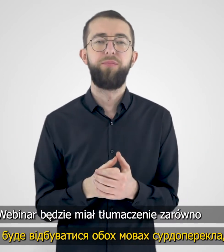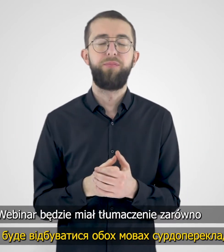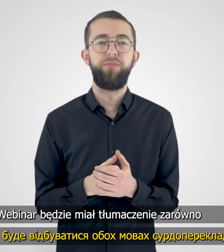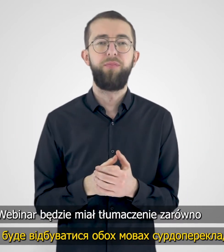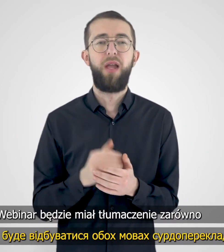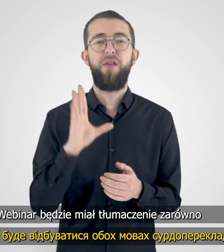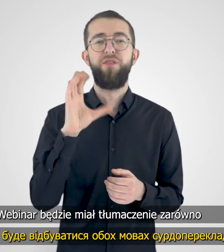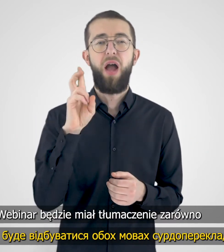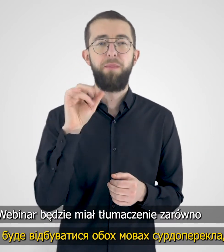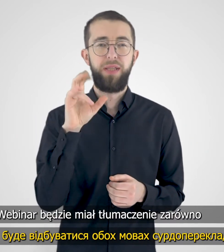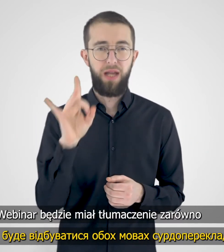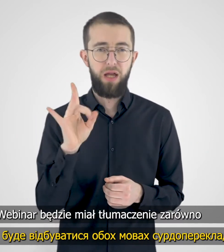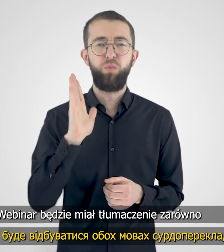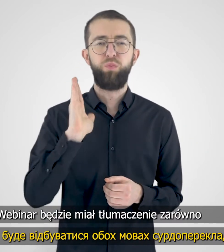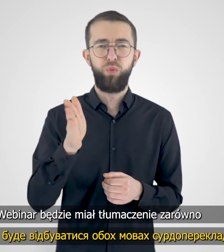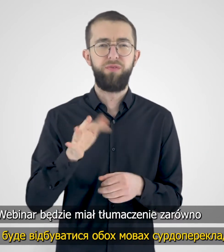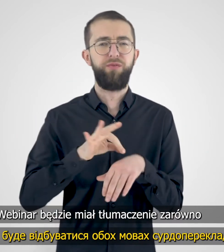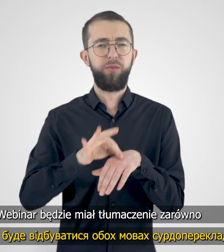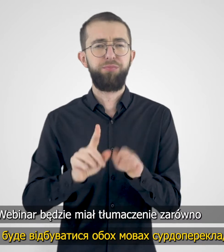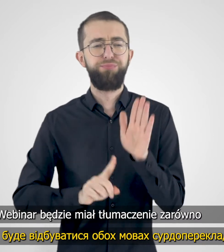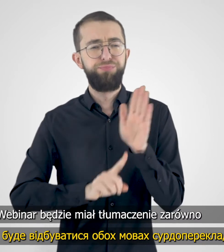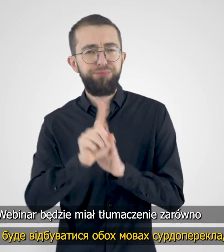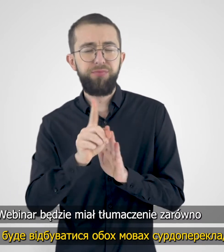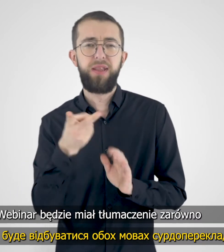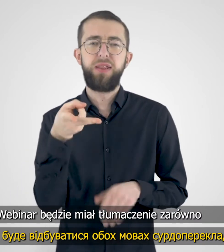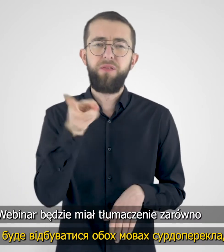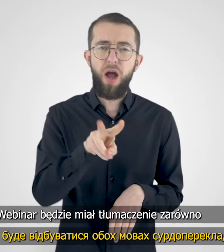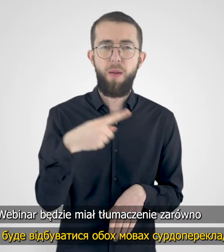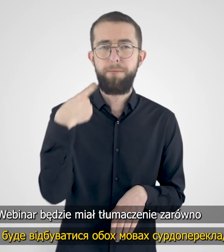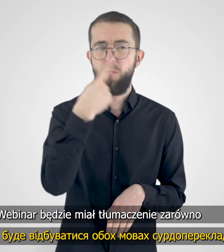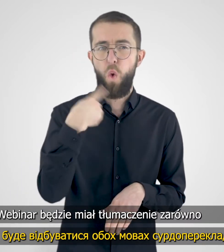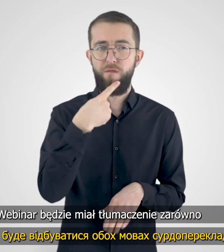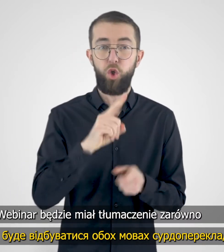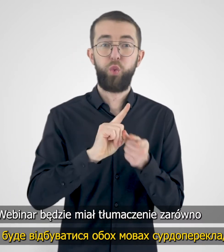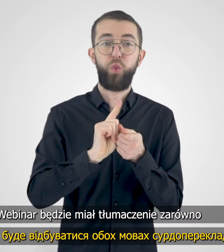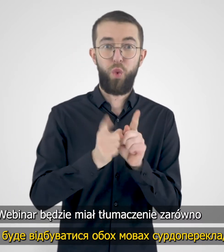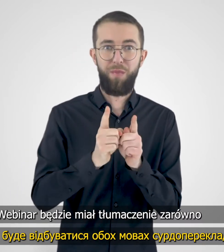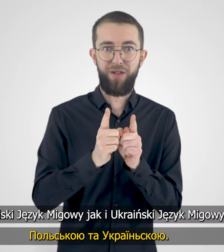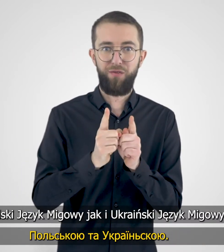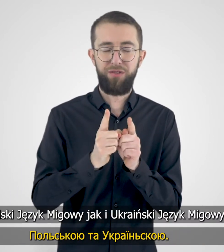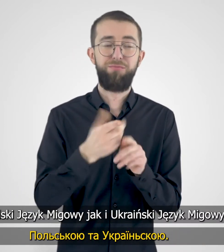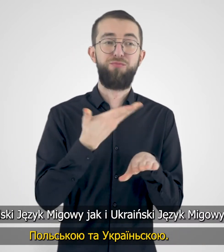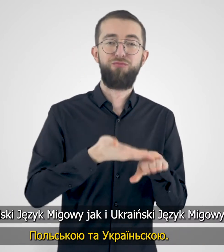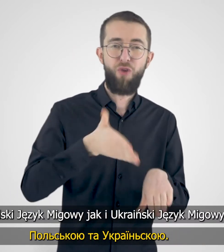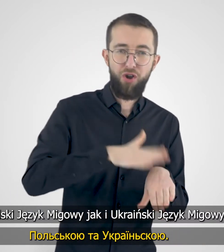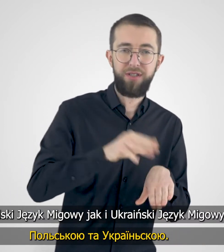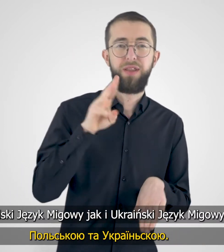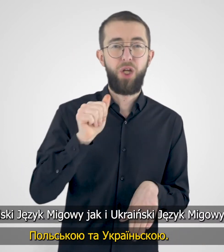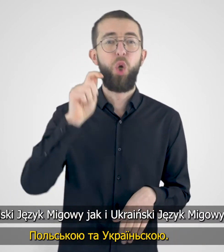Webinar będzie miał tłumaczenie zarówno na polski język migowy, jak